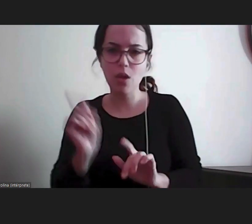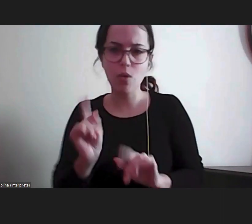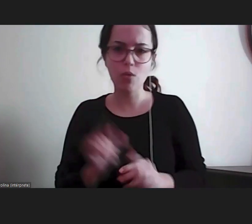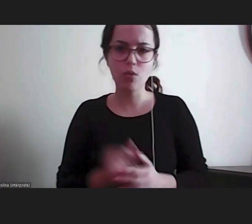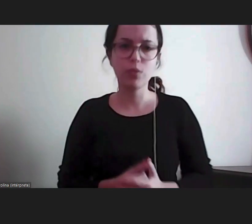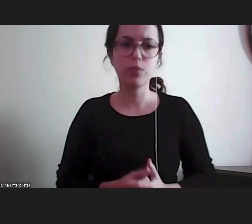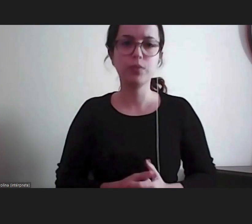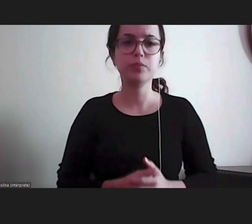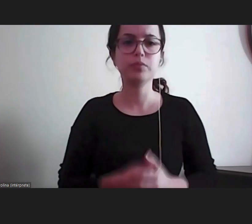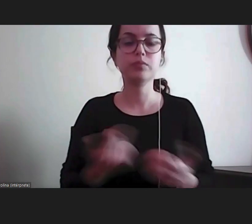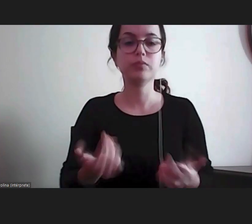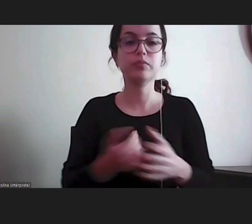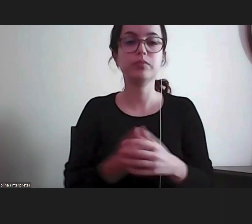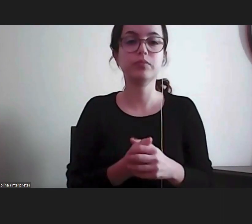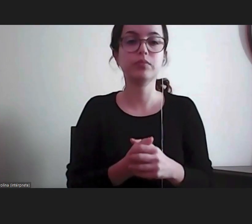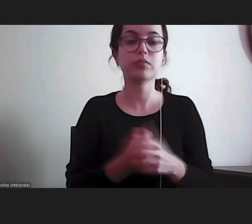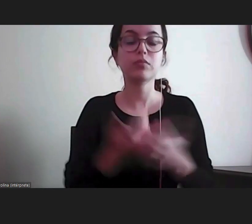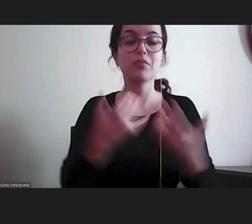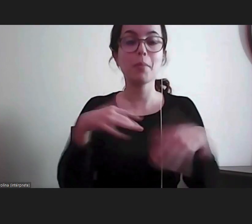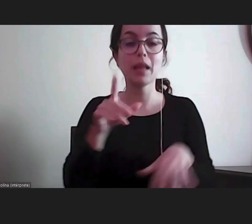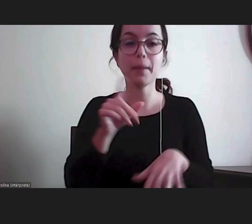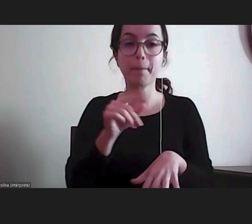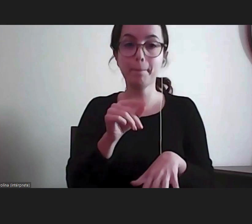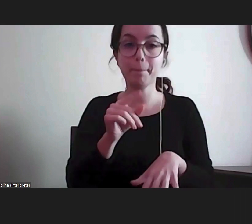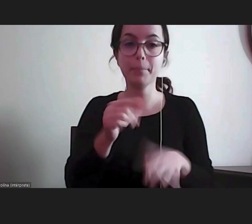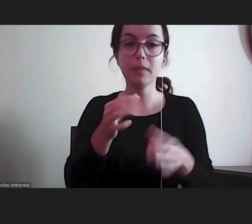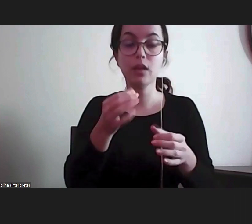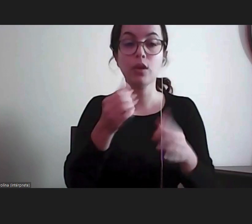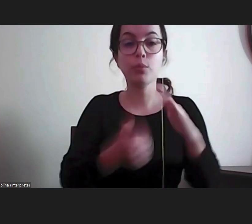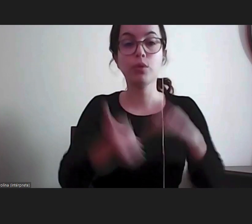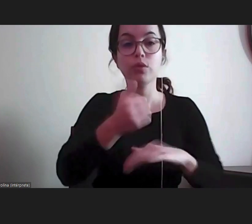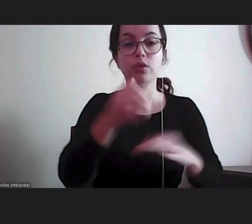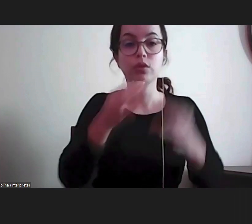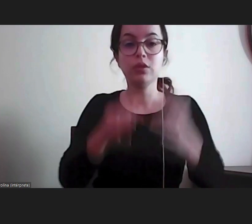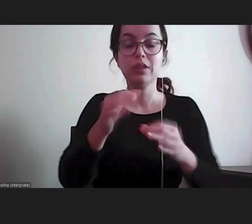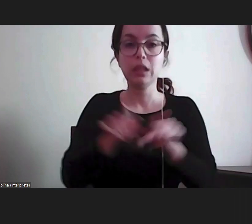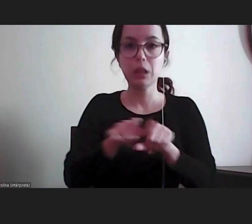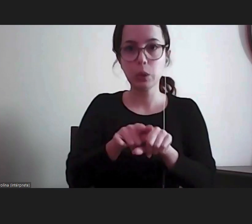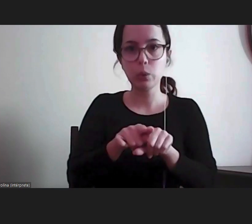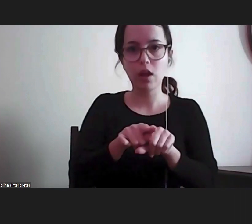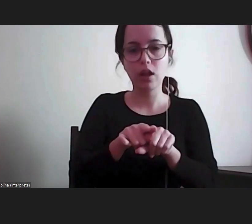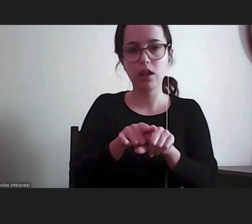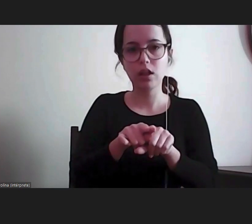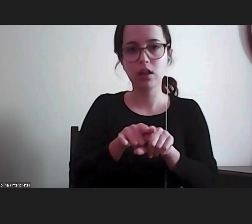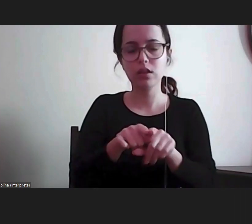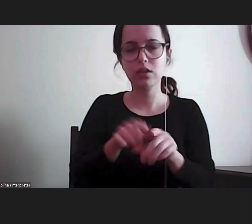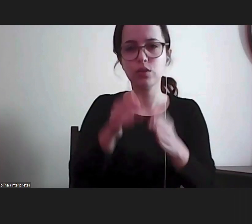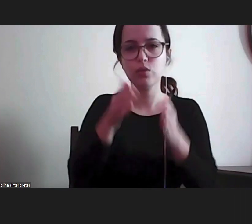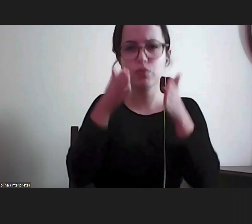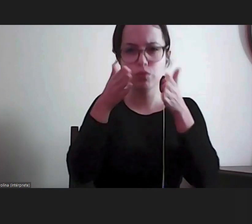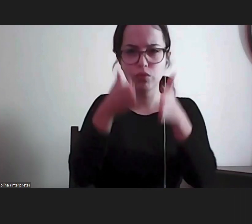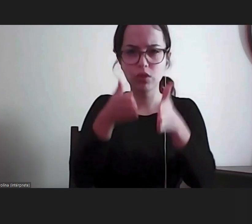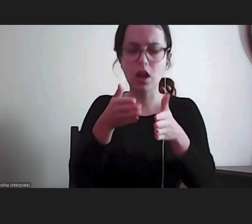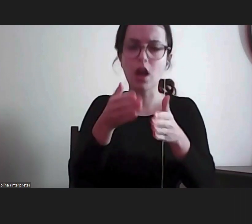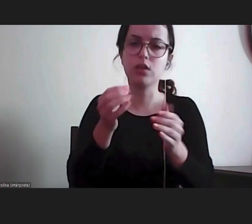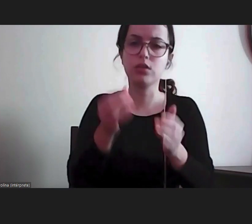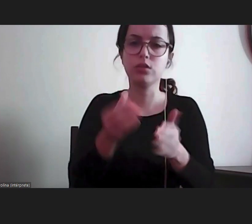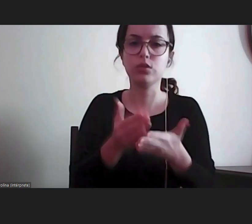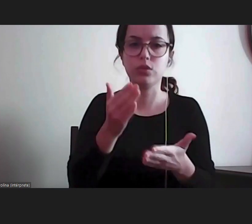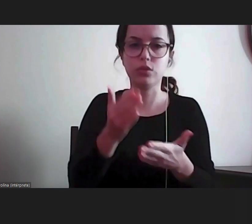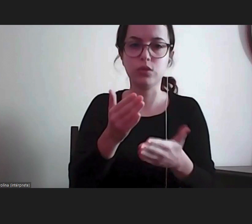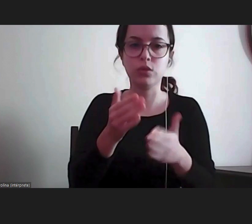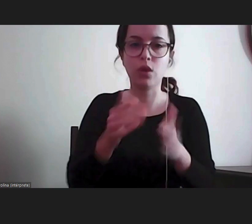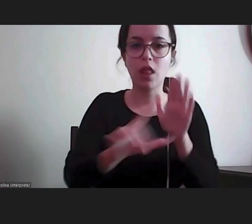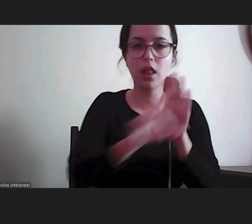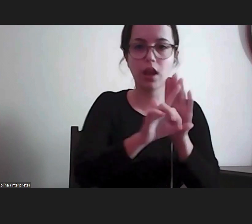imediato, mas o Provedor de Justiça não tem que ficar só pela aferição legal